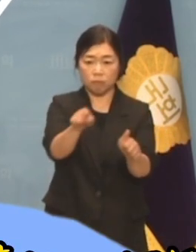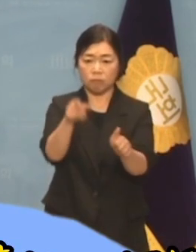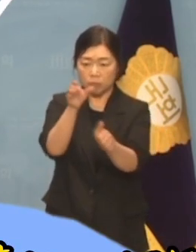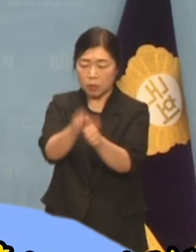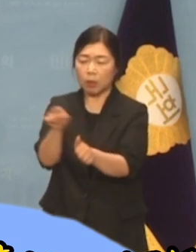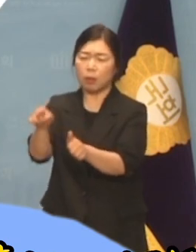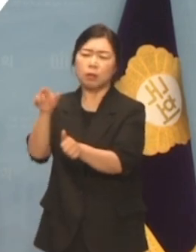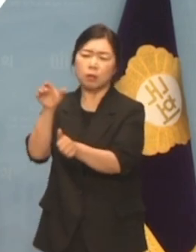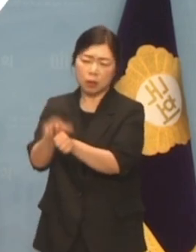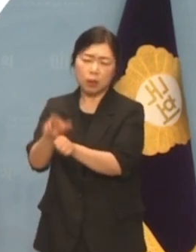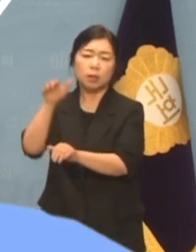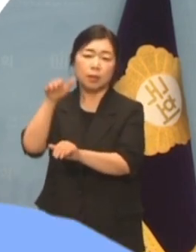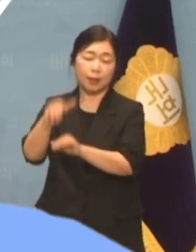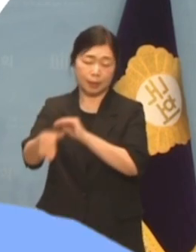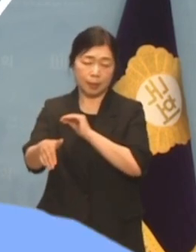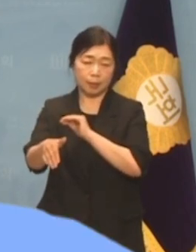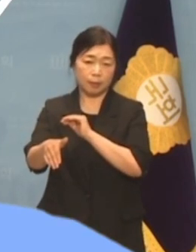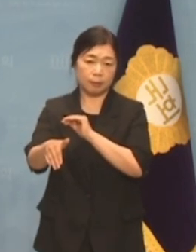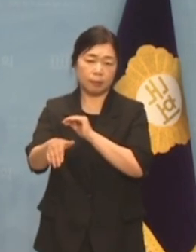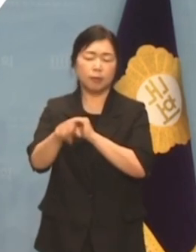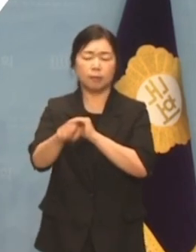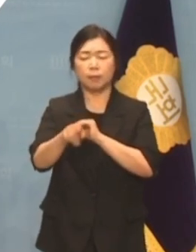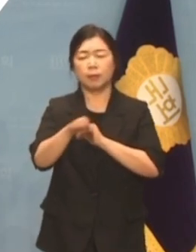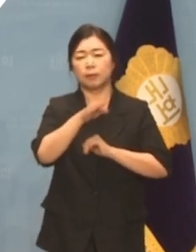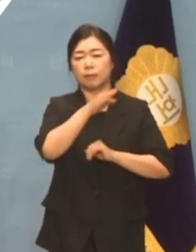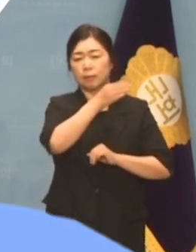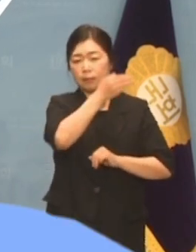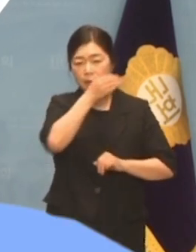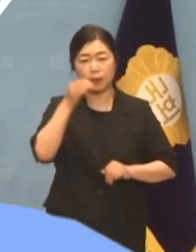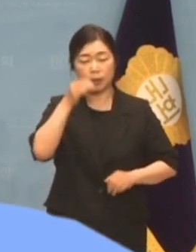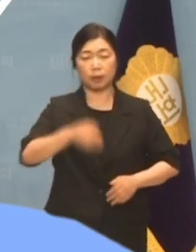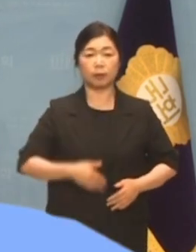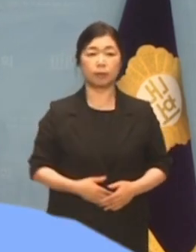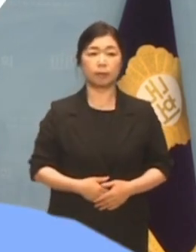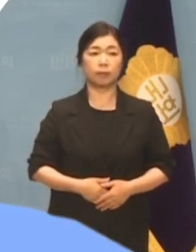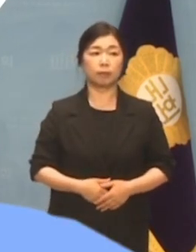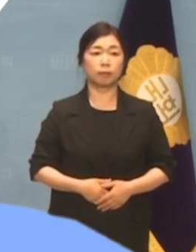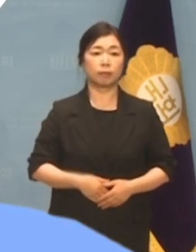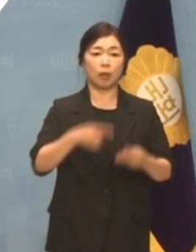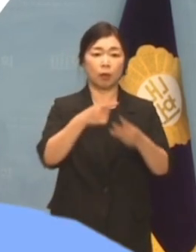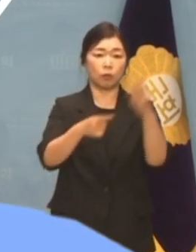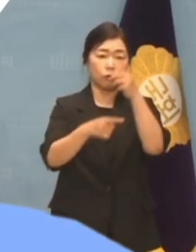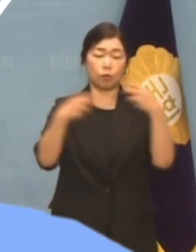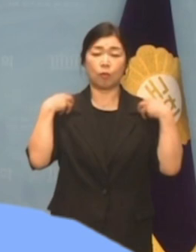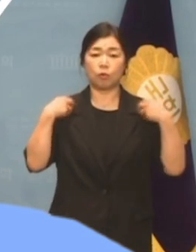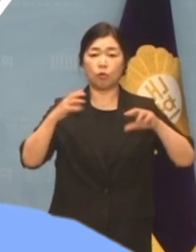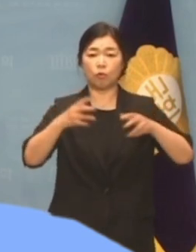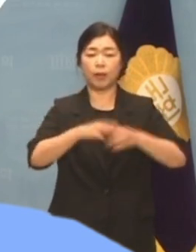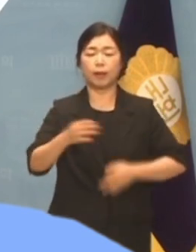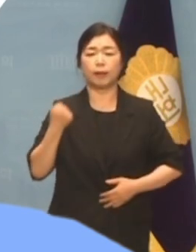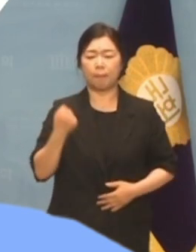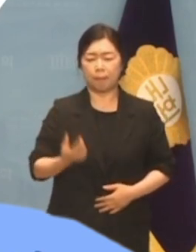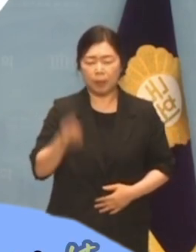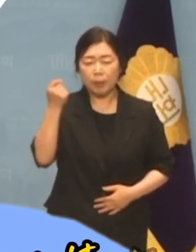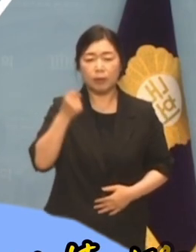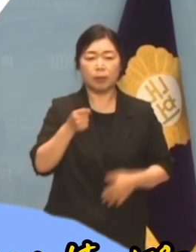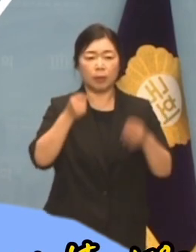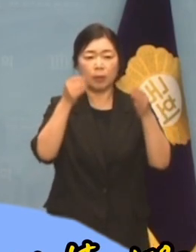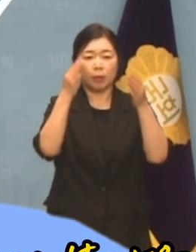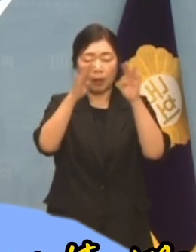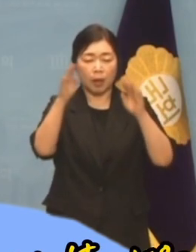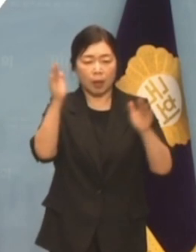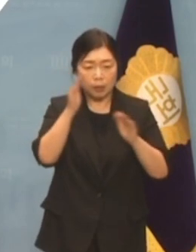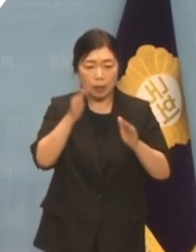여당의 행태는 파렴치합니다. 윤석열 정부와 국민의힘은 하루속히 수험생과 학부모의